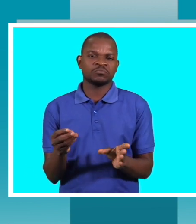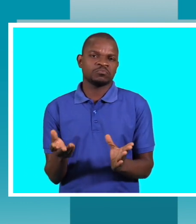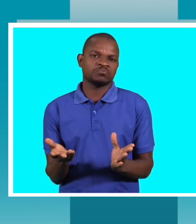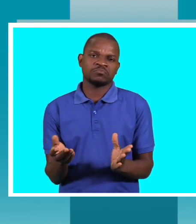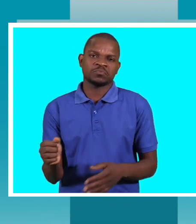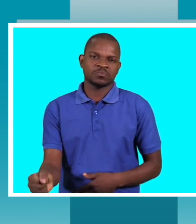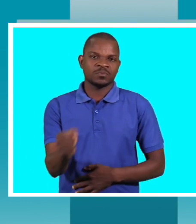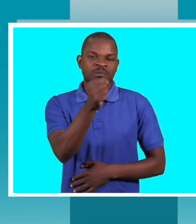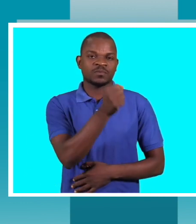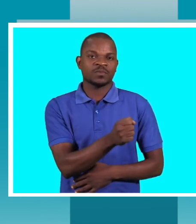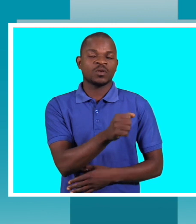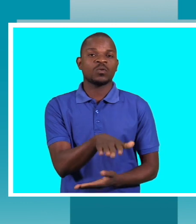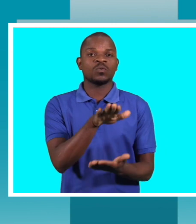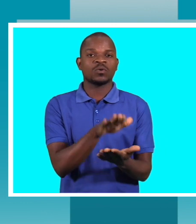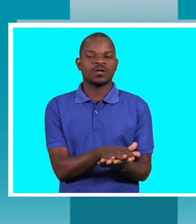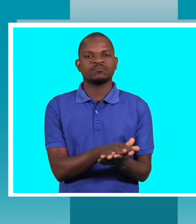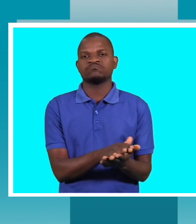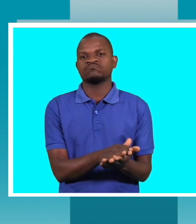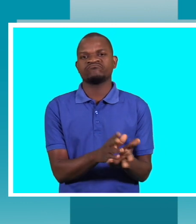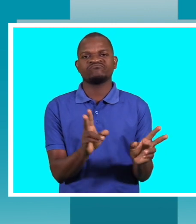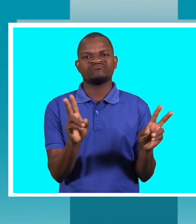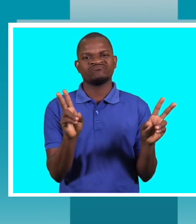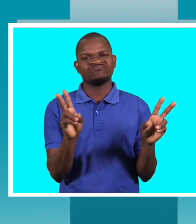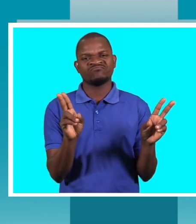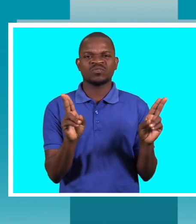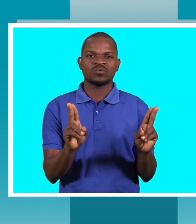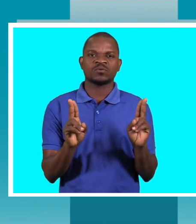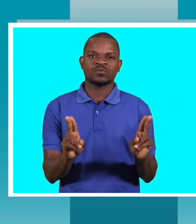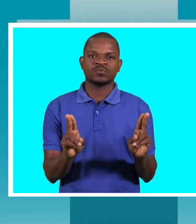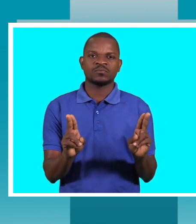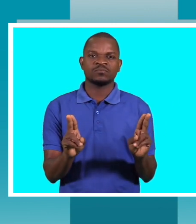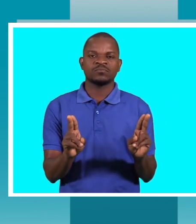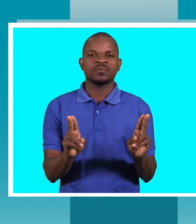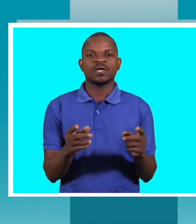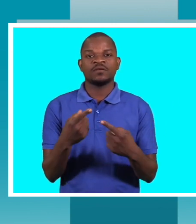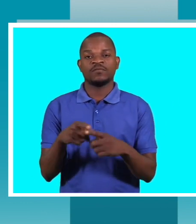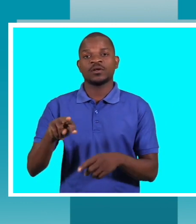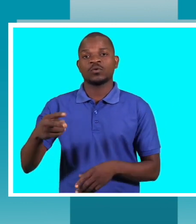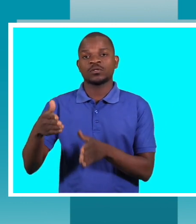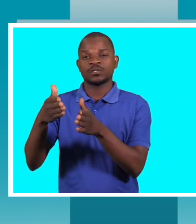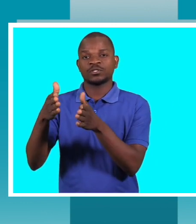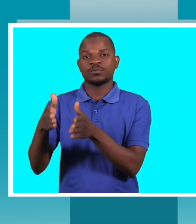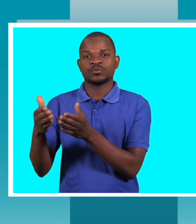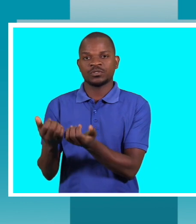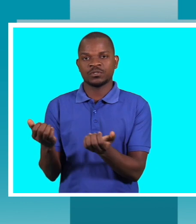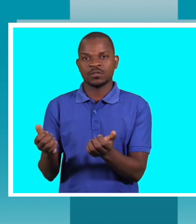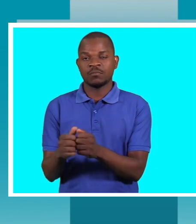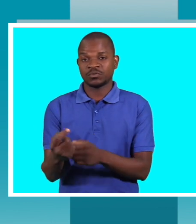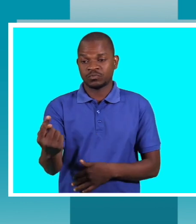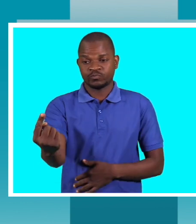mais adequado do que a outra. Mas, logo ao chegar, já